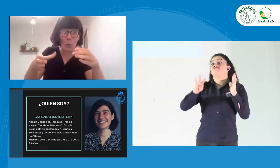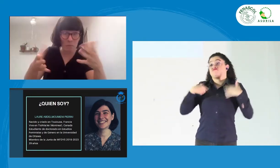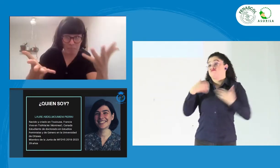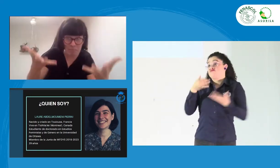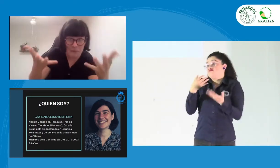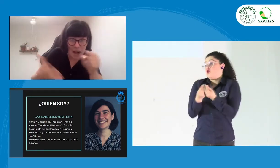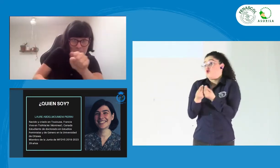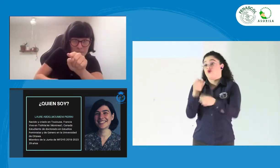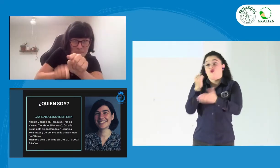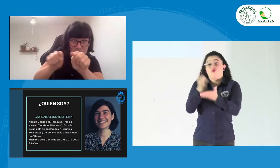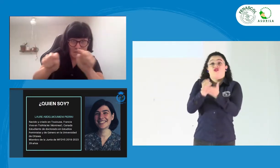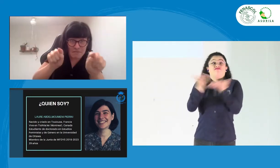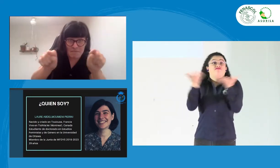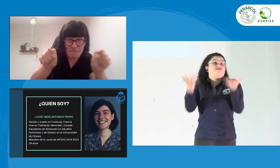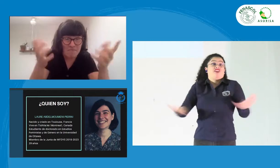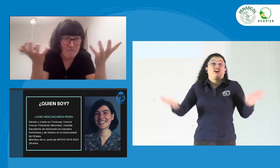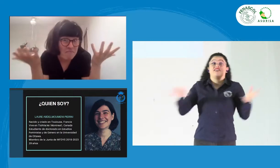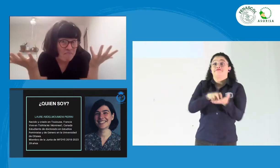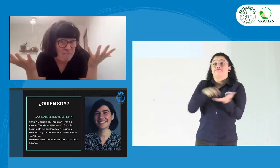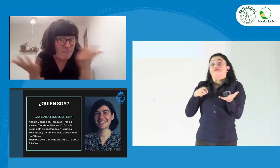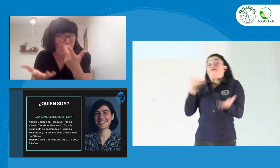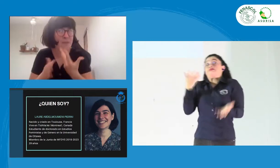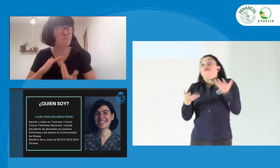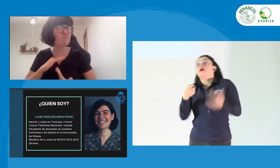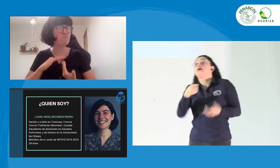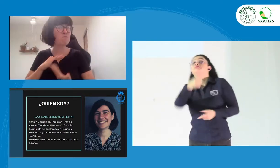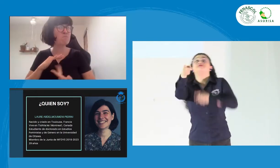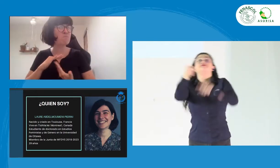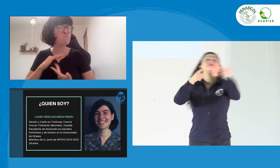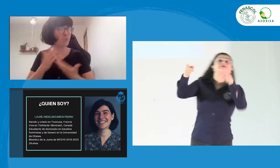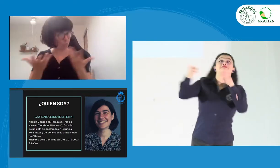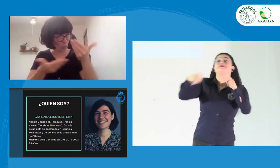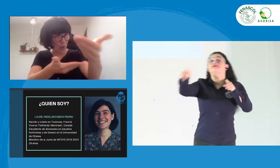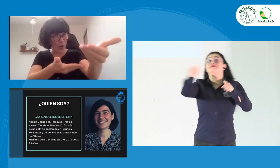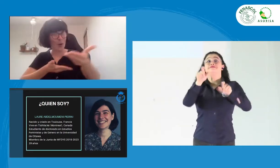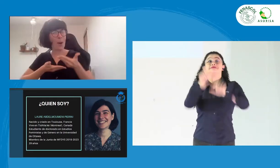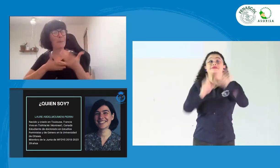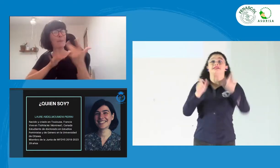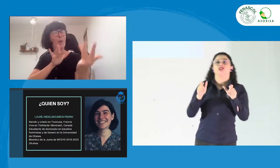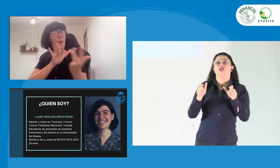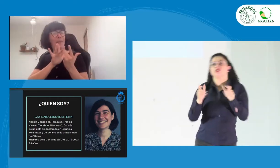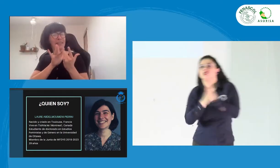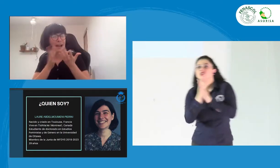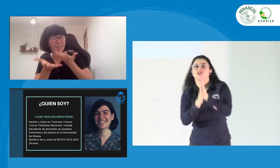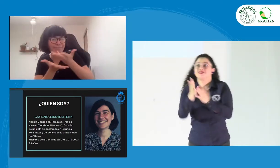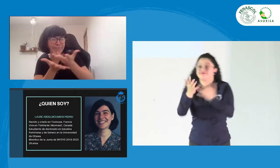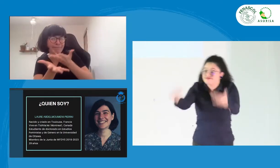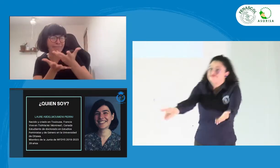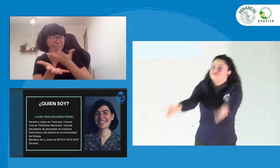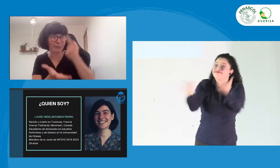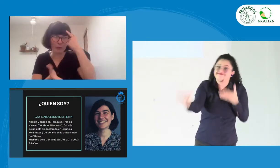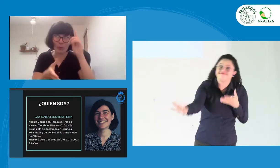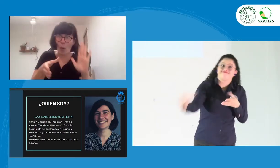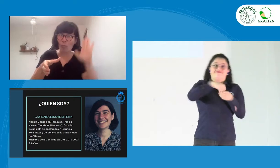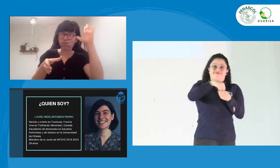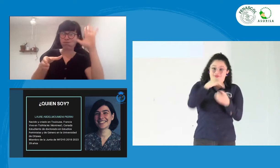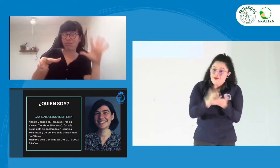El próximo año terminaré mi gestión en el capítulo de jóvenes de la WFD. Entonces, ahora